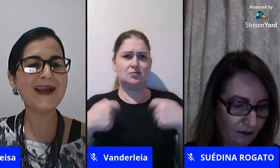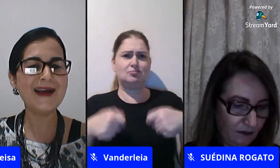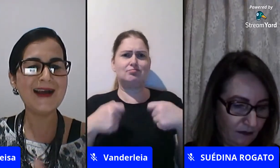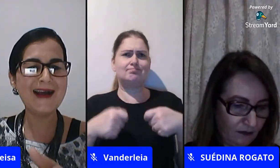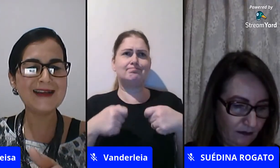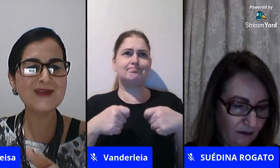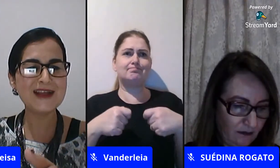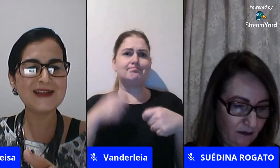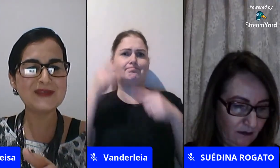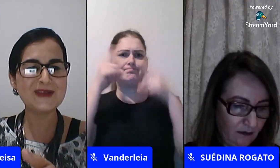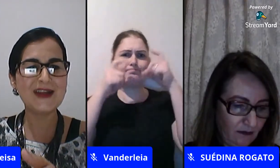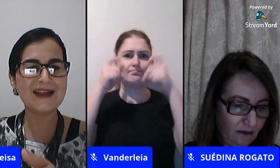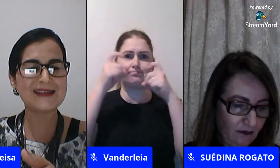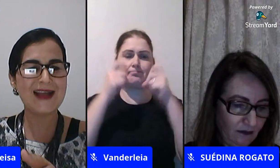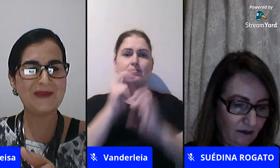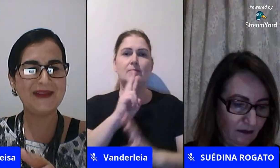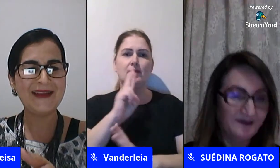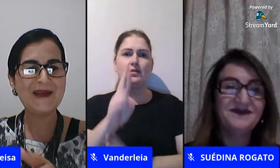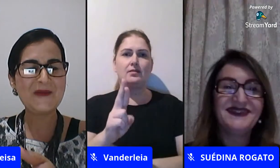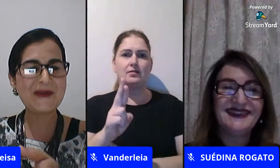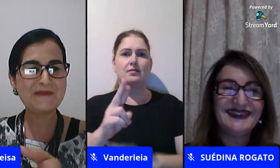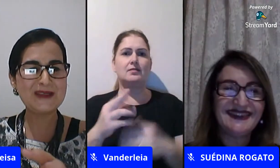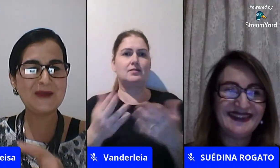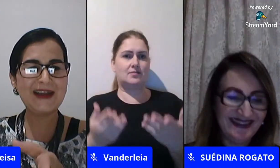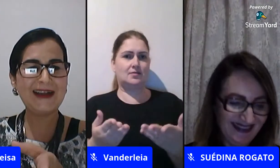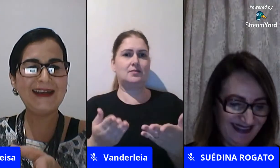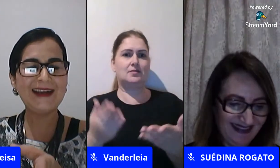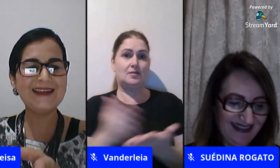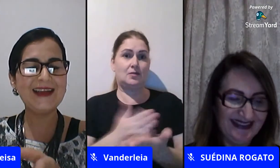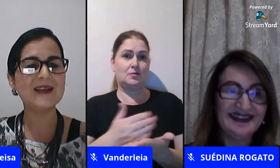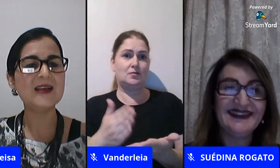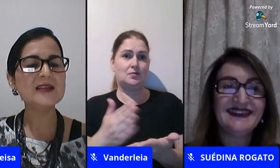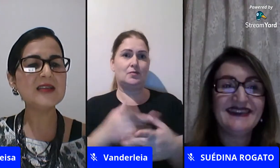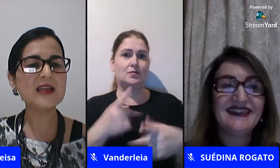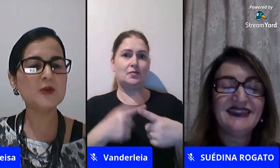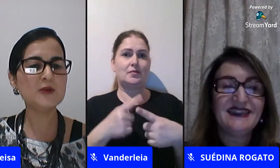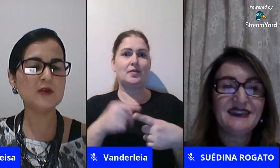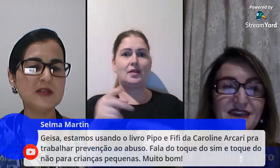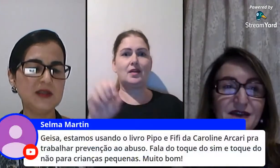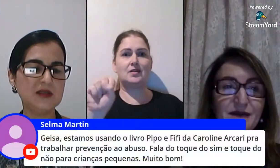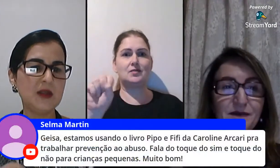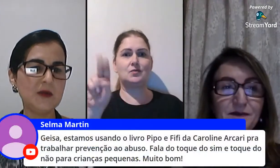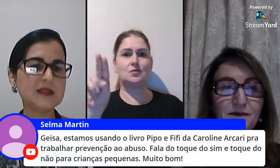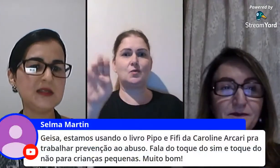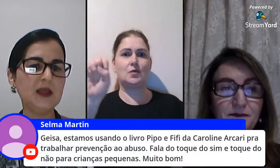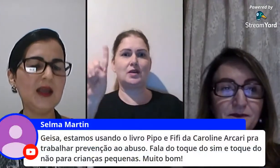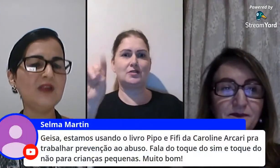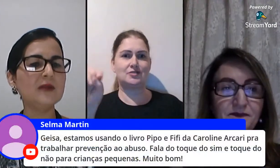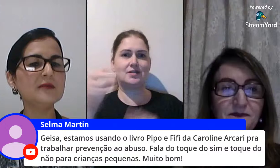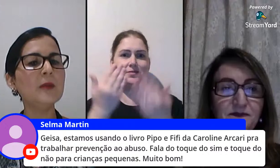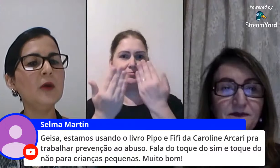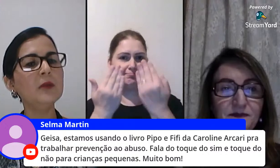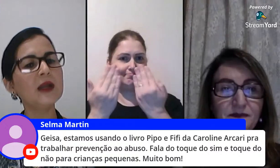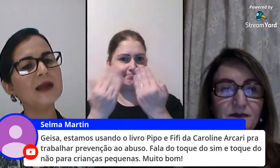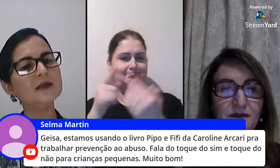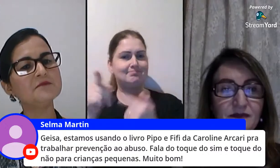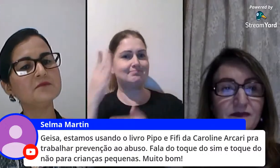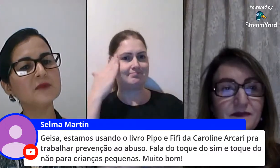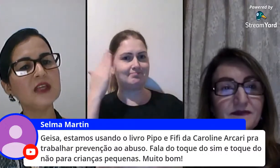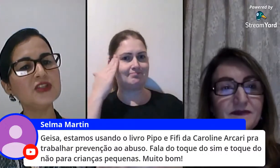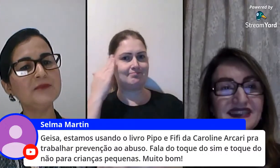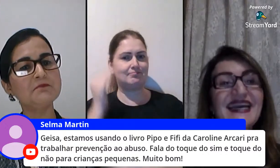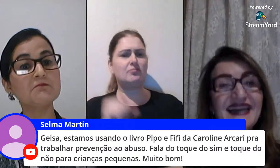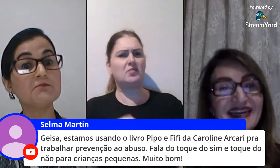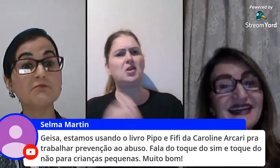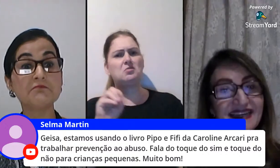porque a Suédina psicóloga ela sabe principalmente na clínica dela você responde uma coisa às vezes tão assim ela fala tá bom obrigada